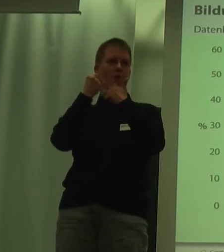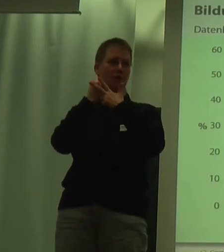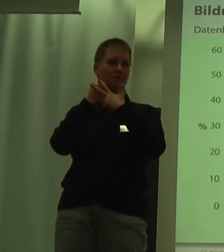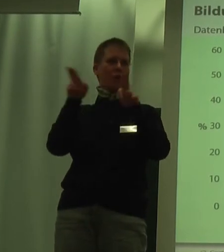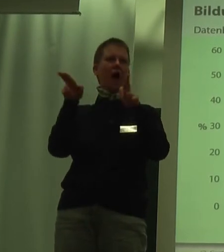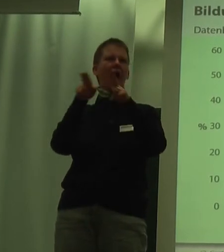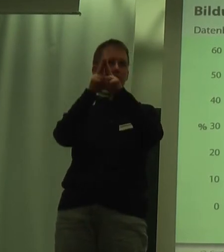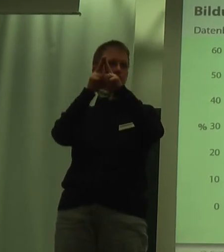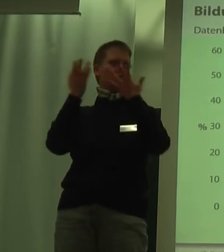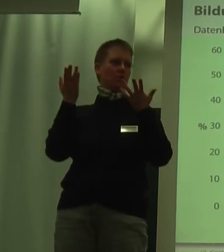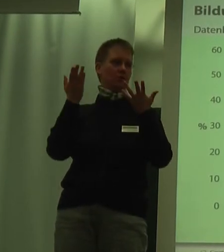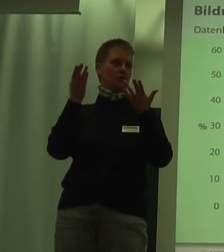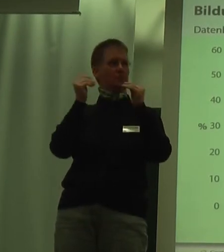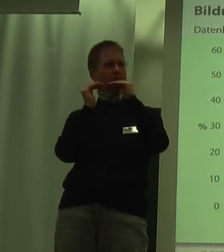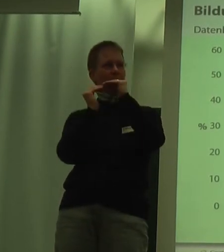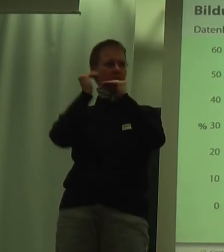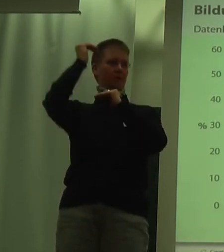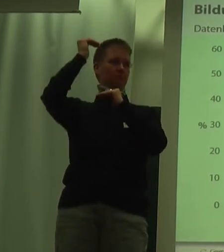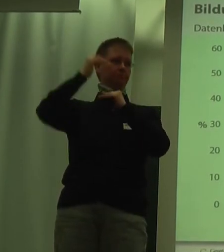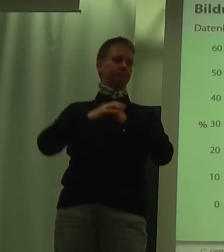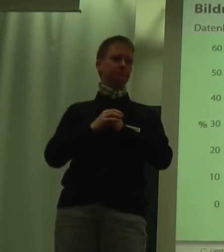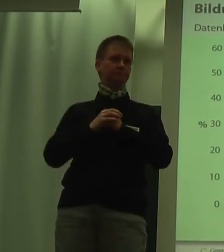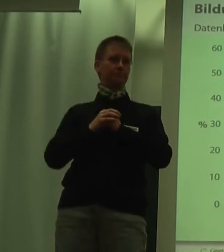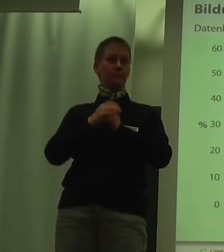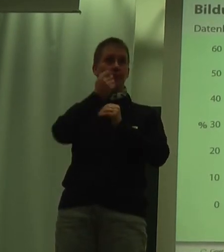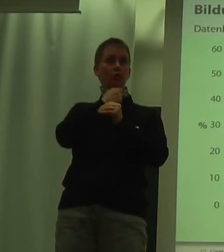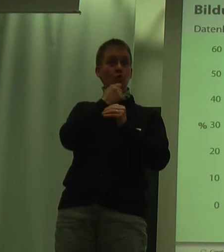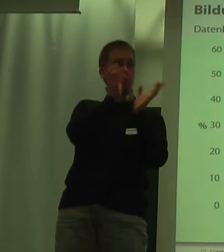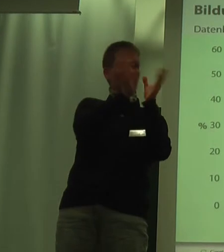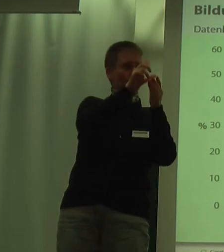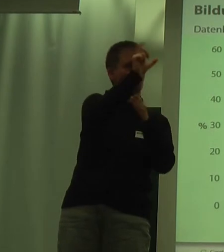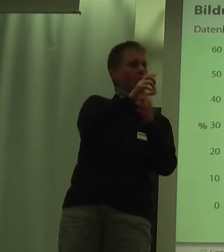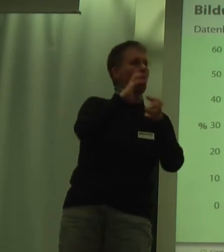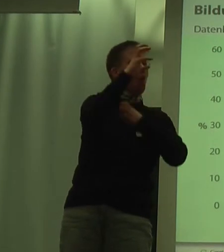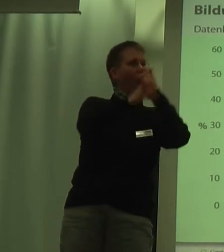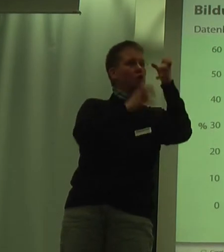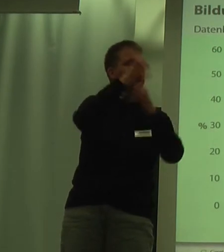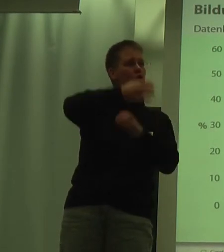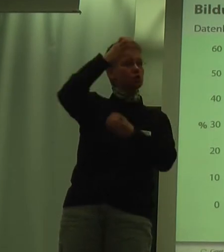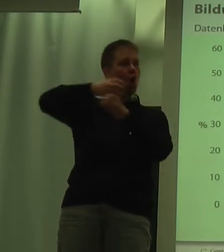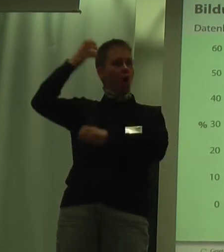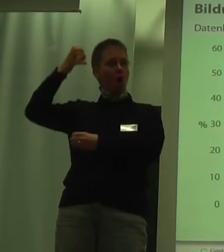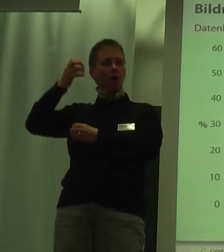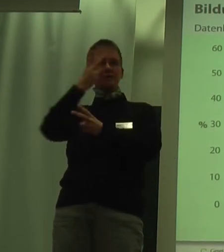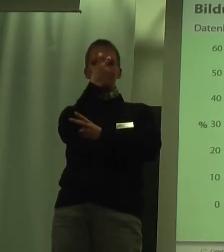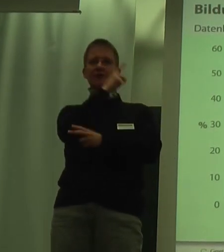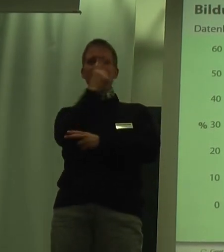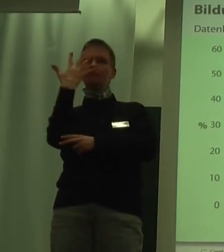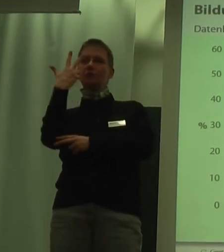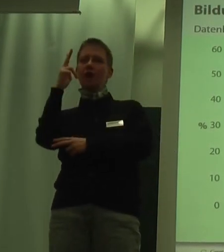steigt es wieder ein bisschen an. Wenn Sie auch die jungen, auch die orangen Säulen, die in Gruppe 20 bis 35-Jährigen,